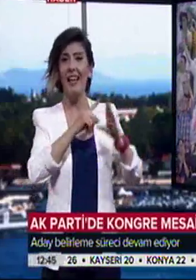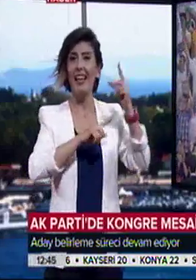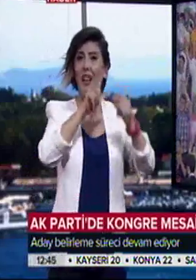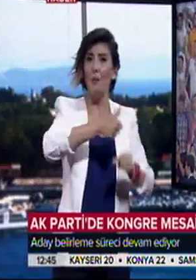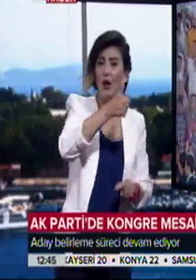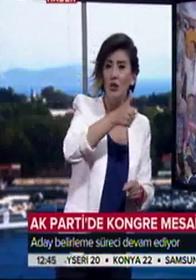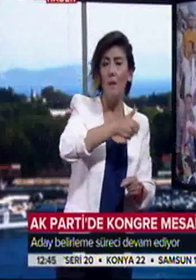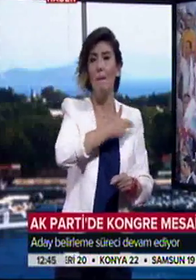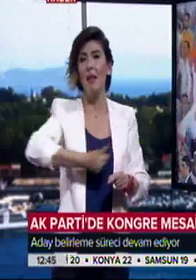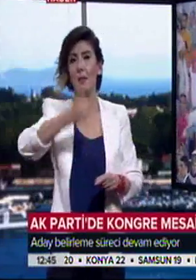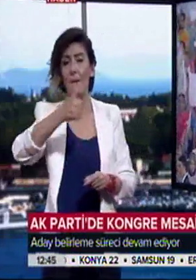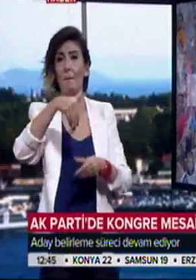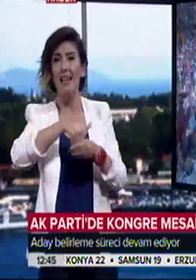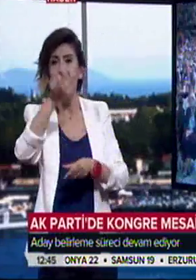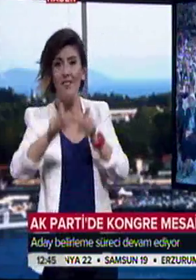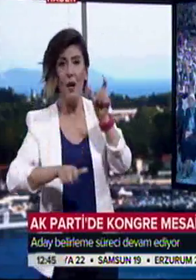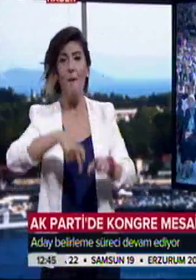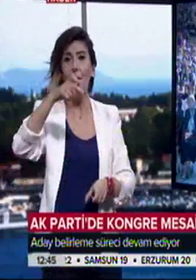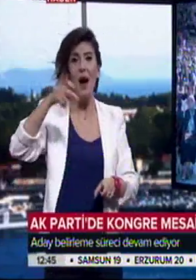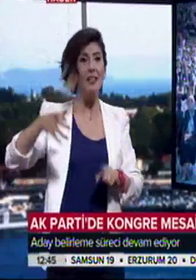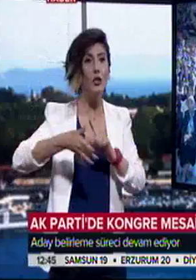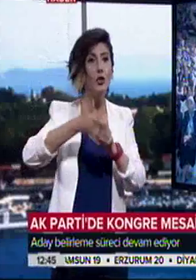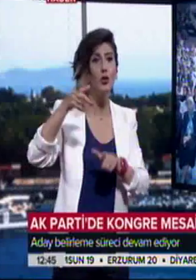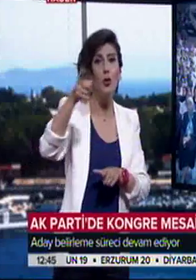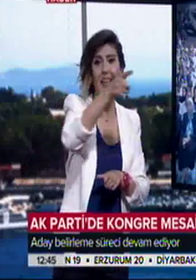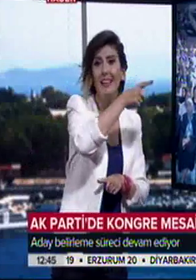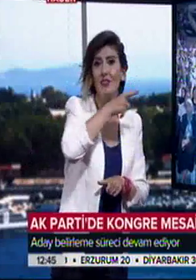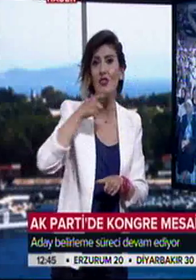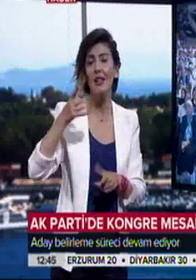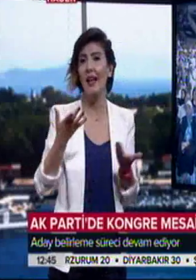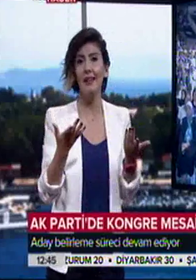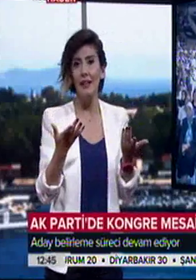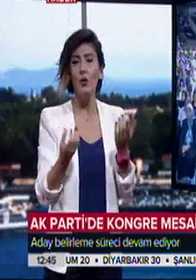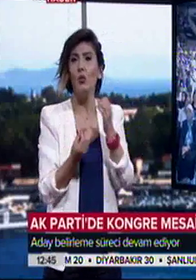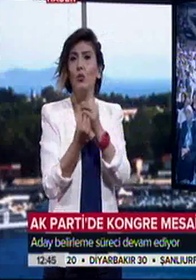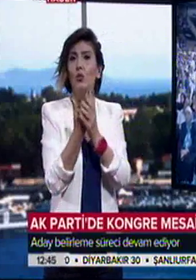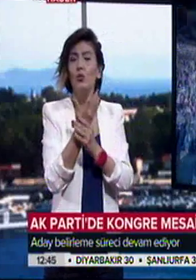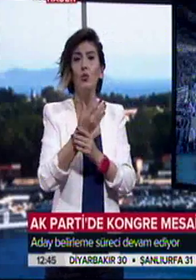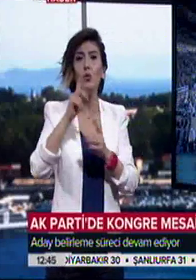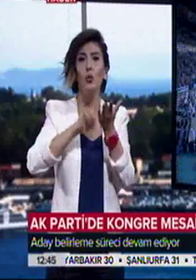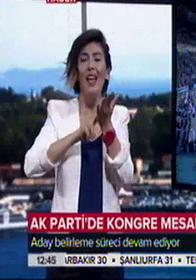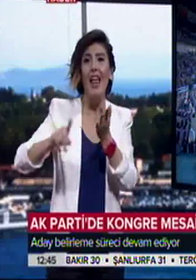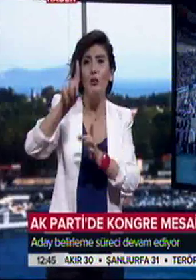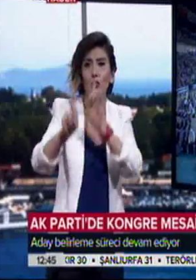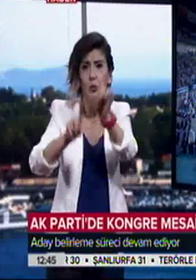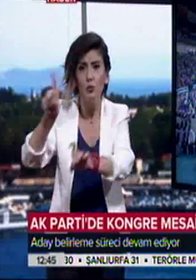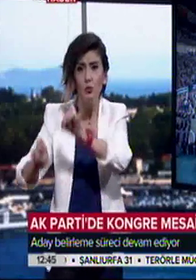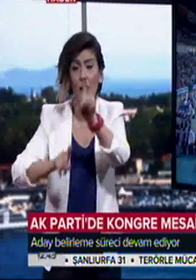milletvekillerine, parti yöneticilerine ve partinin kurucular, kurul üyelerine sorulmuştu. Genel Başkan kim olsun sorusu